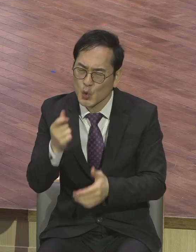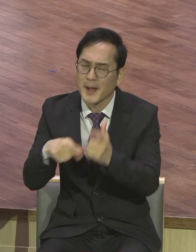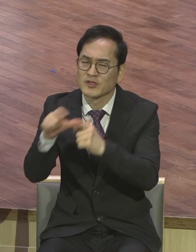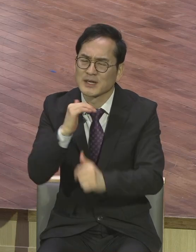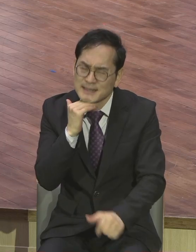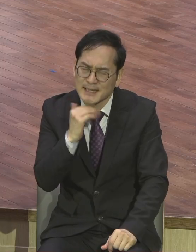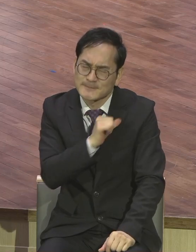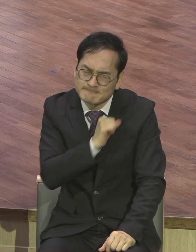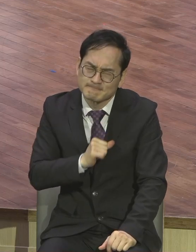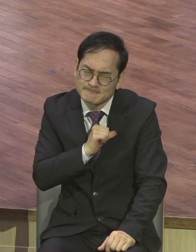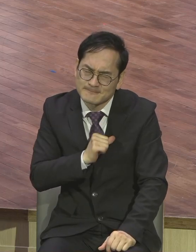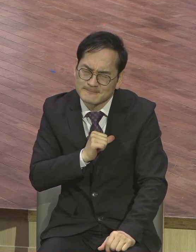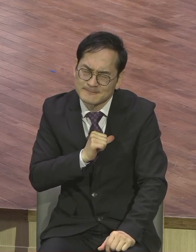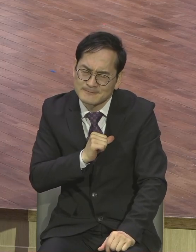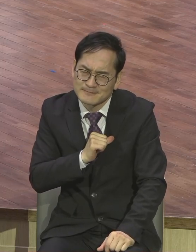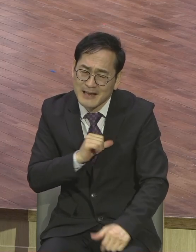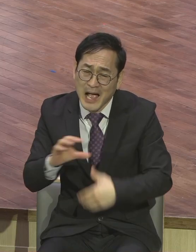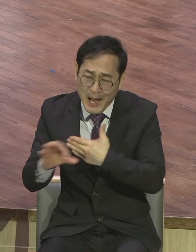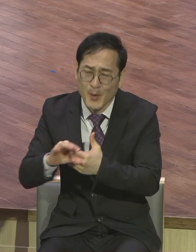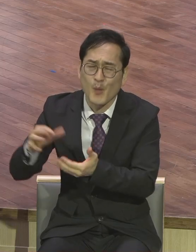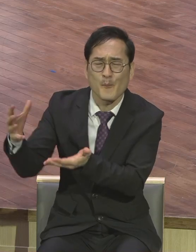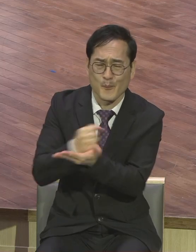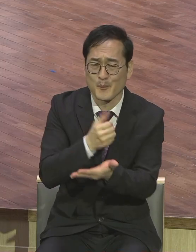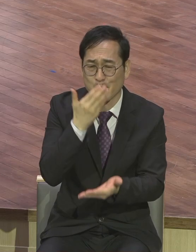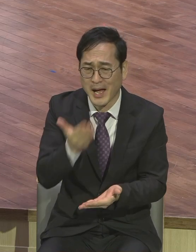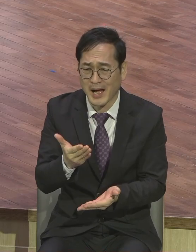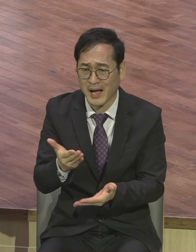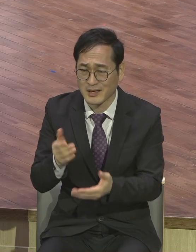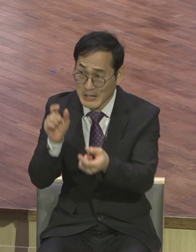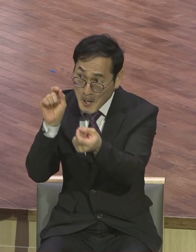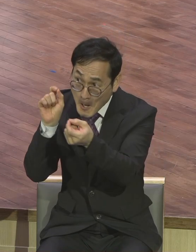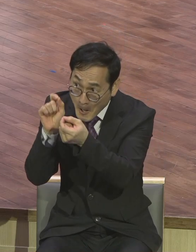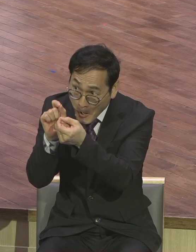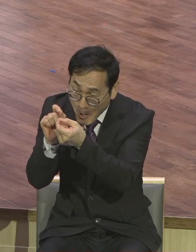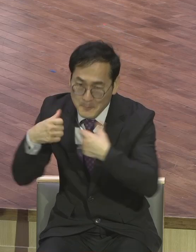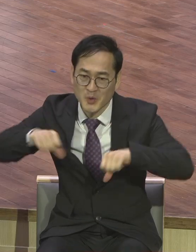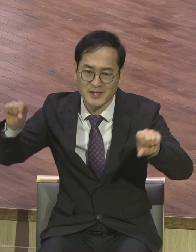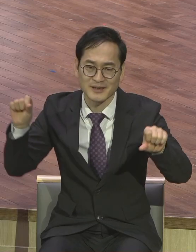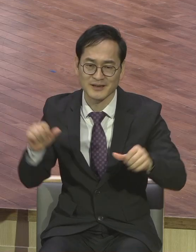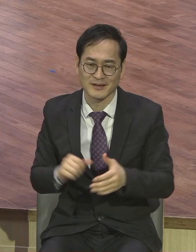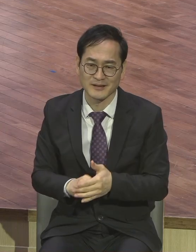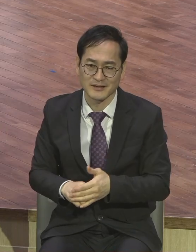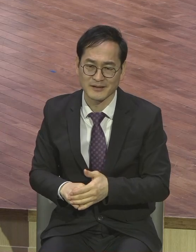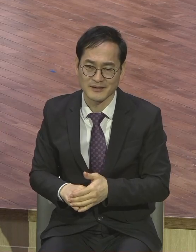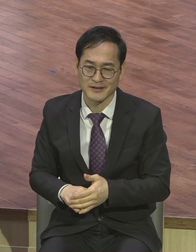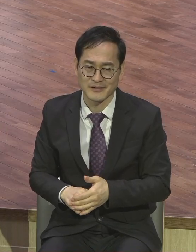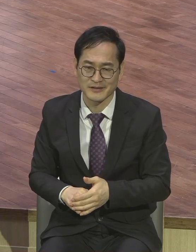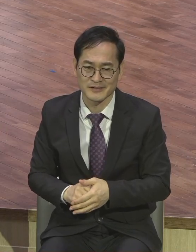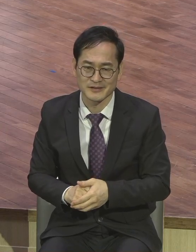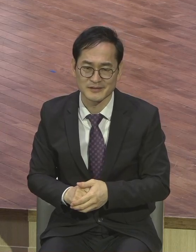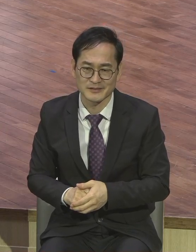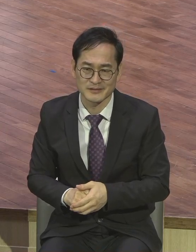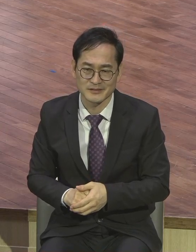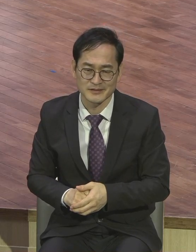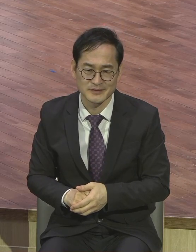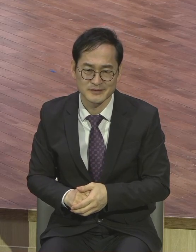조금만 더 기도하면 되는데 은혜 받고 있다가 응답 올 때쯤 되면